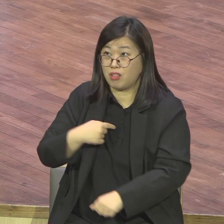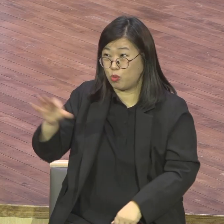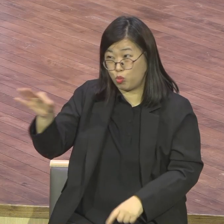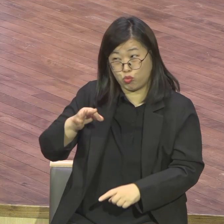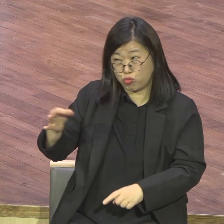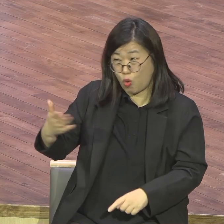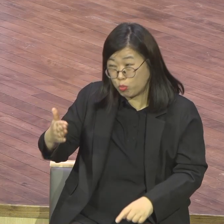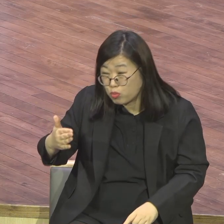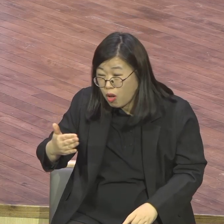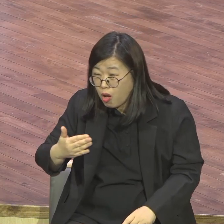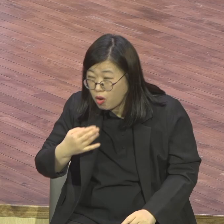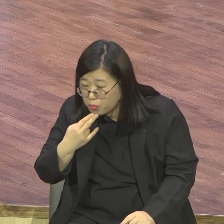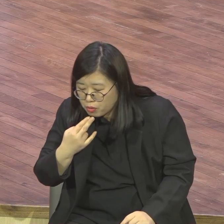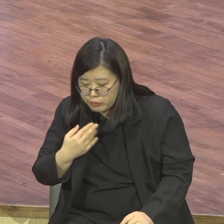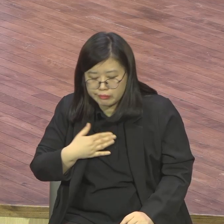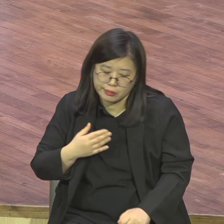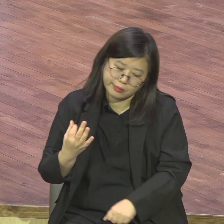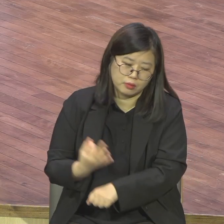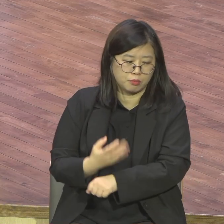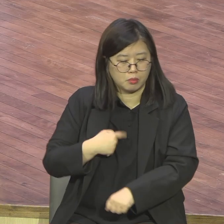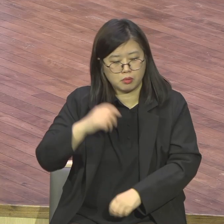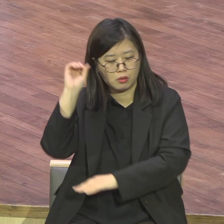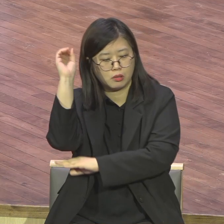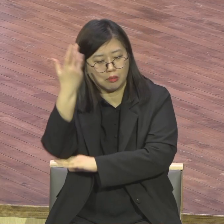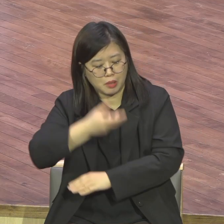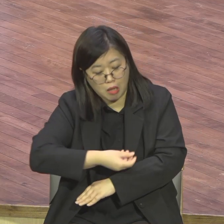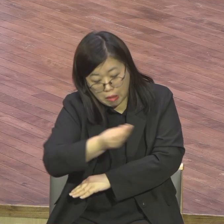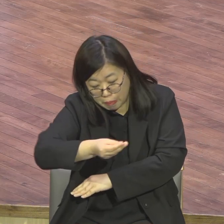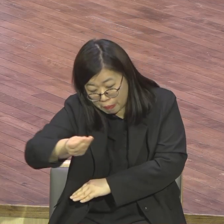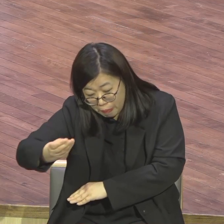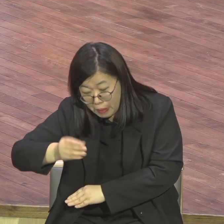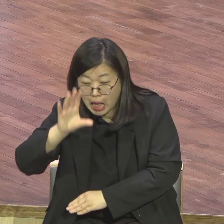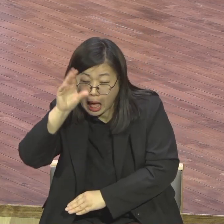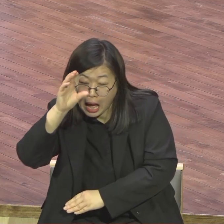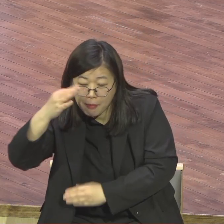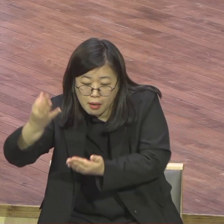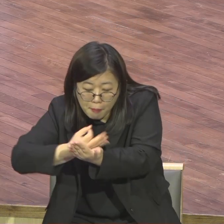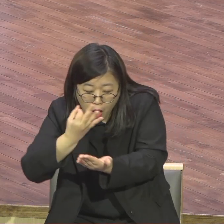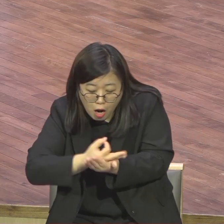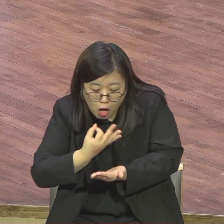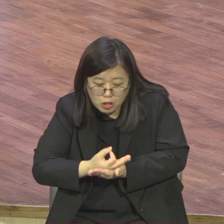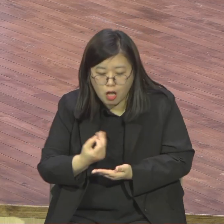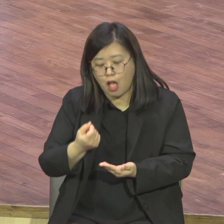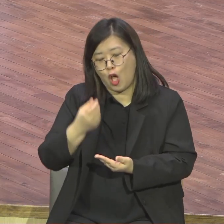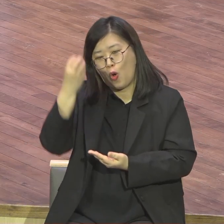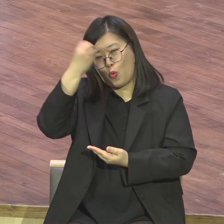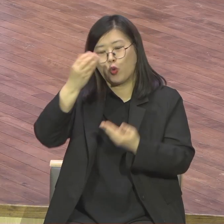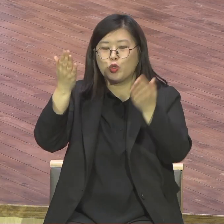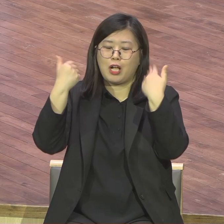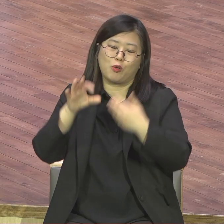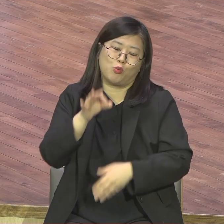졸지에 말이요 그렇게 힘들게 살았는데